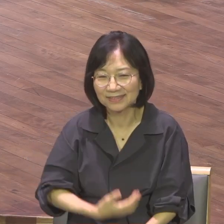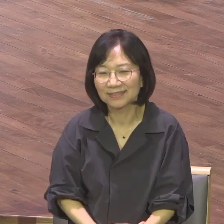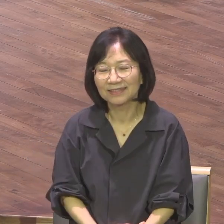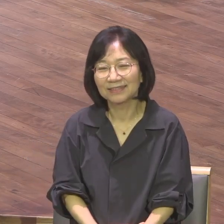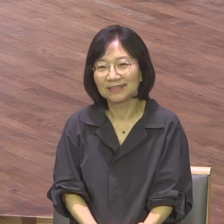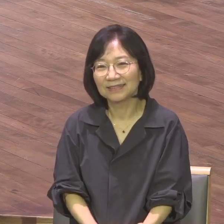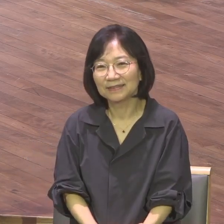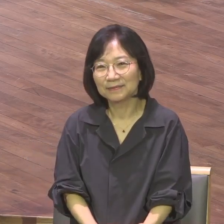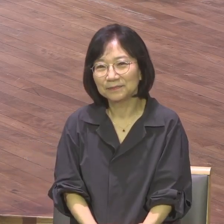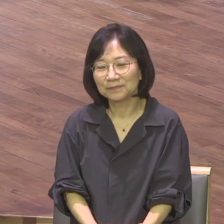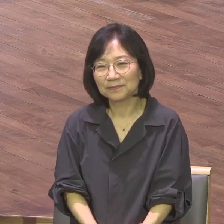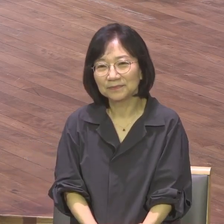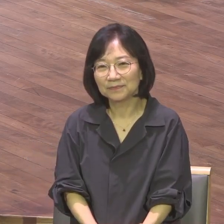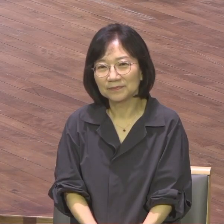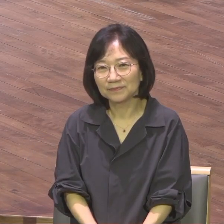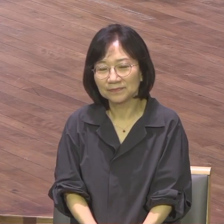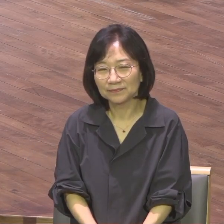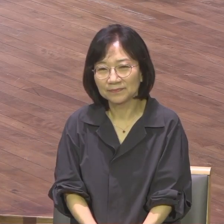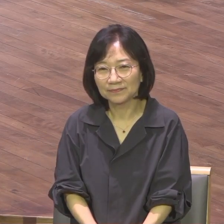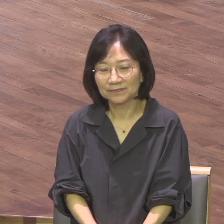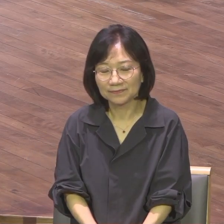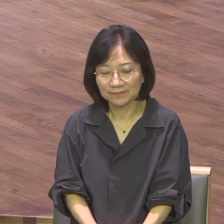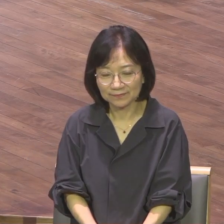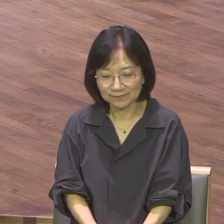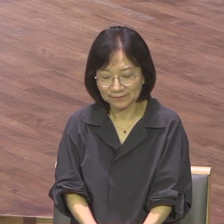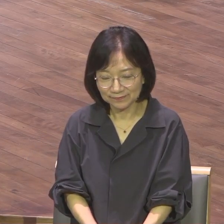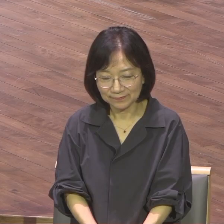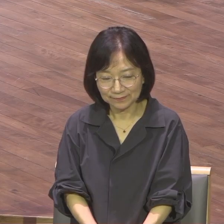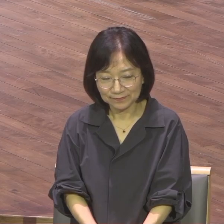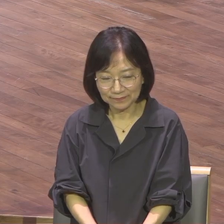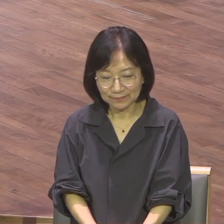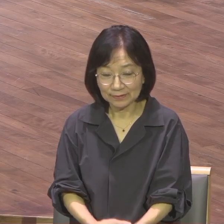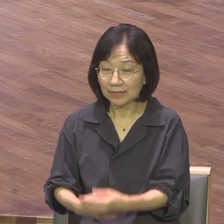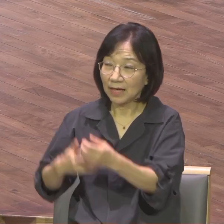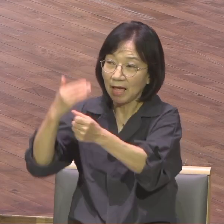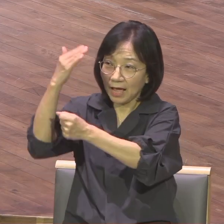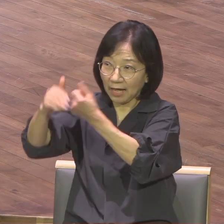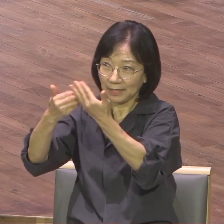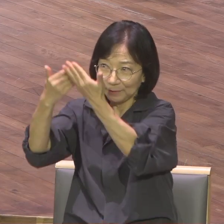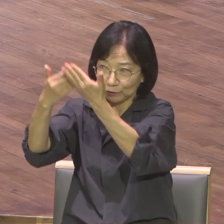다른 복음? 있습니다. 틀린 복음 왜곡된 복음 있습니다.